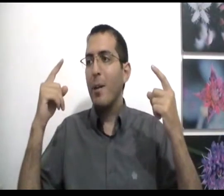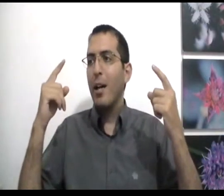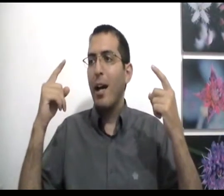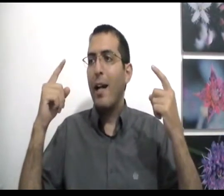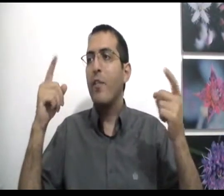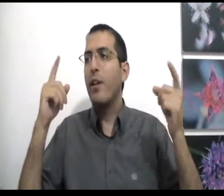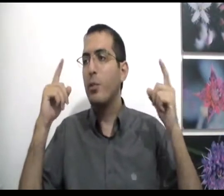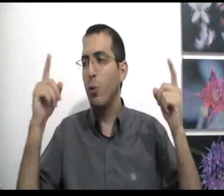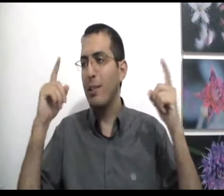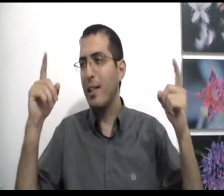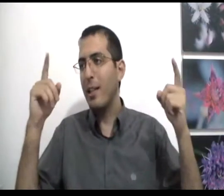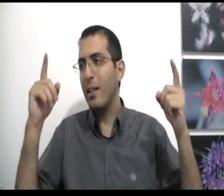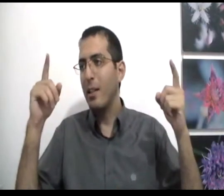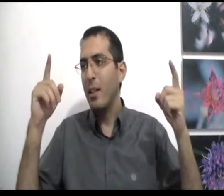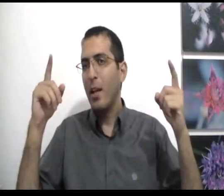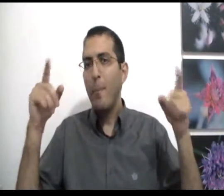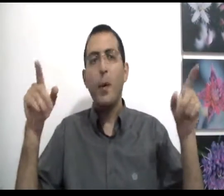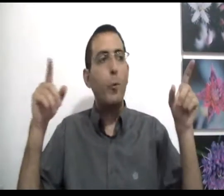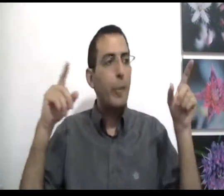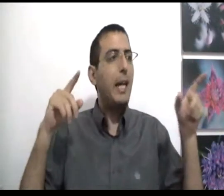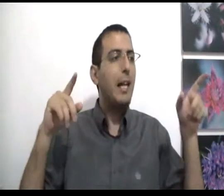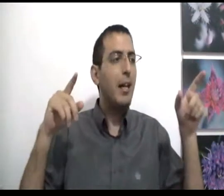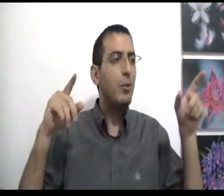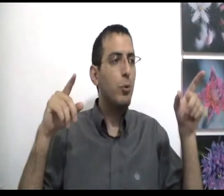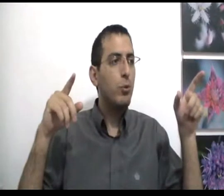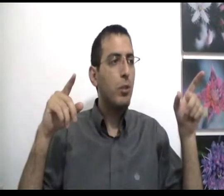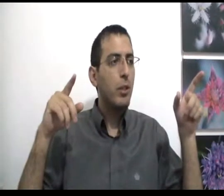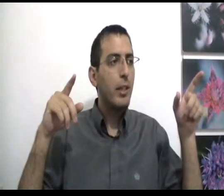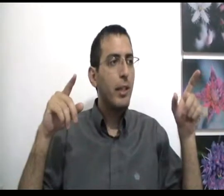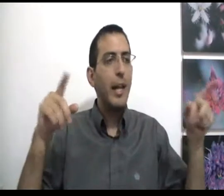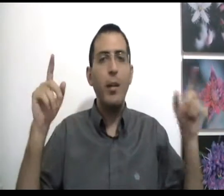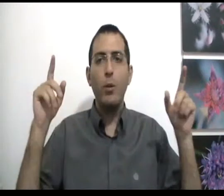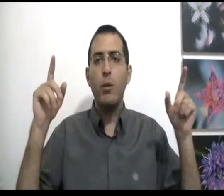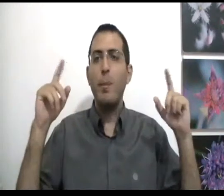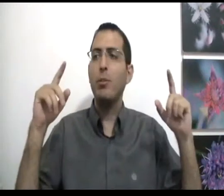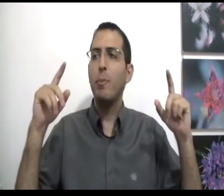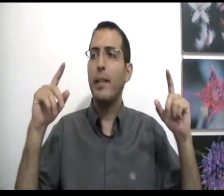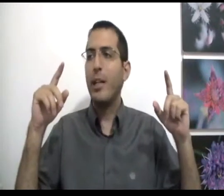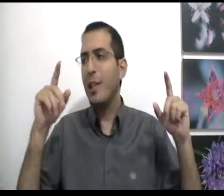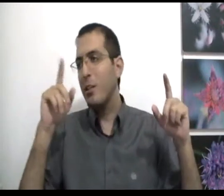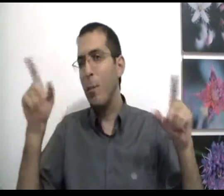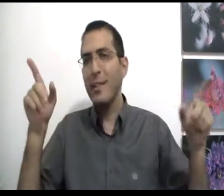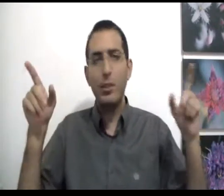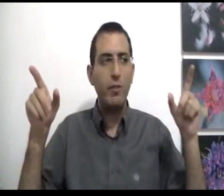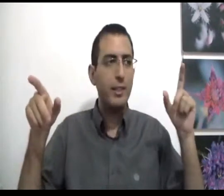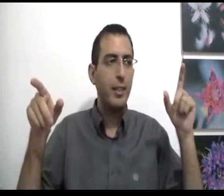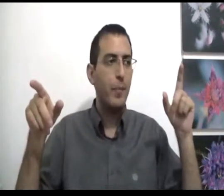הנפרדות אצלך מחוברת לאחדות? כן או לא מה זאת אומרת? כאשר אתה אומר זה טוב וזה רע